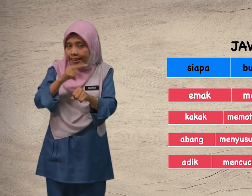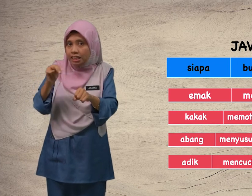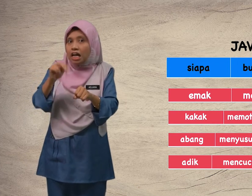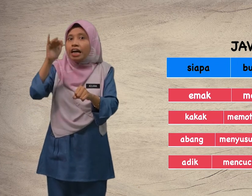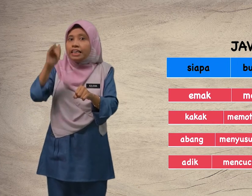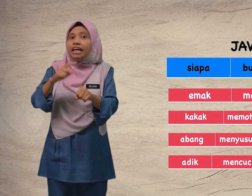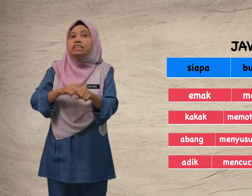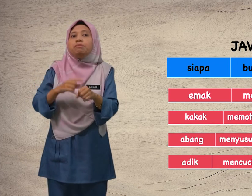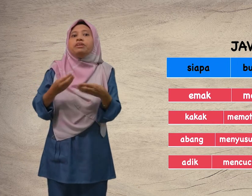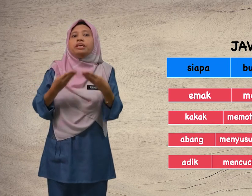yang diberi.